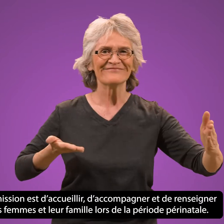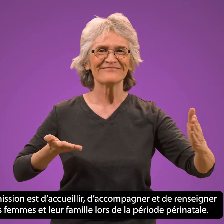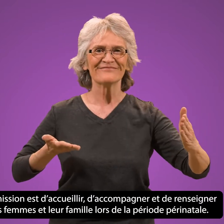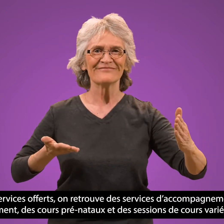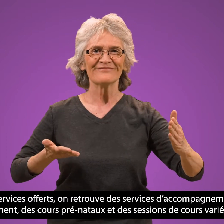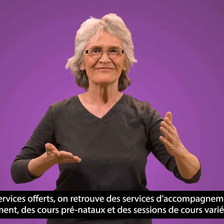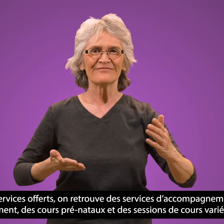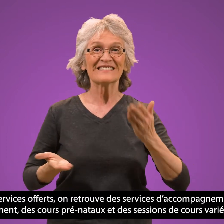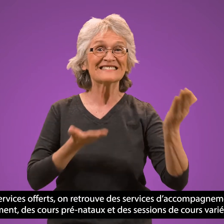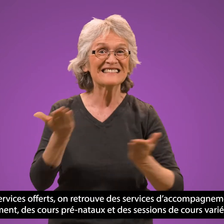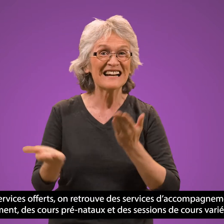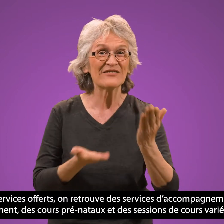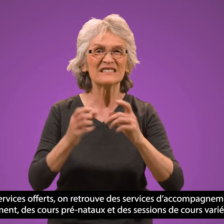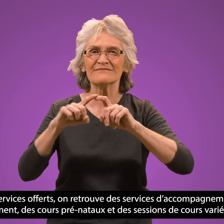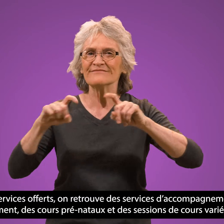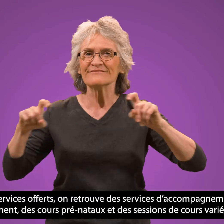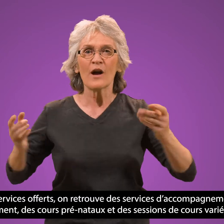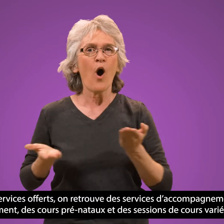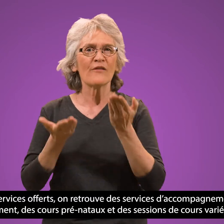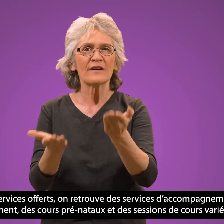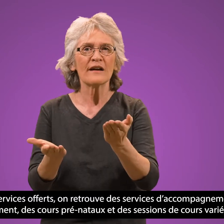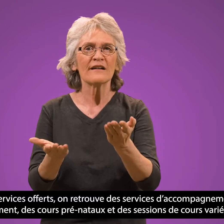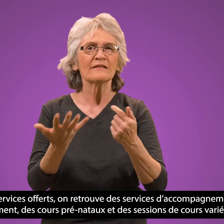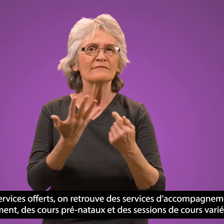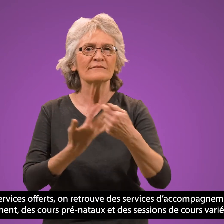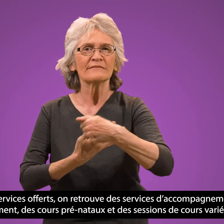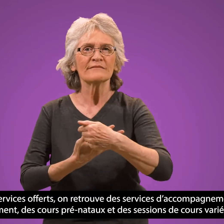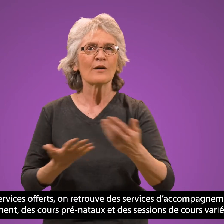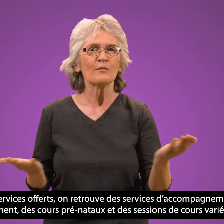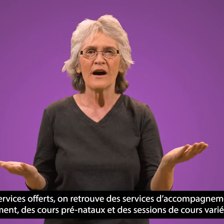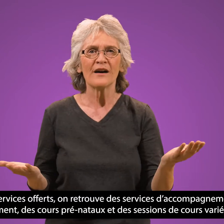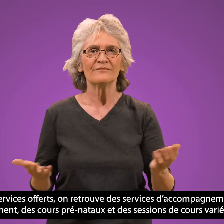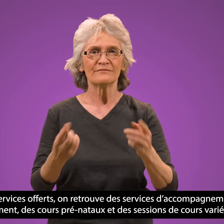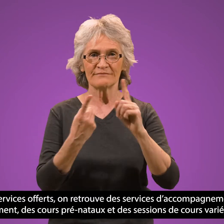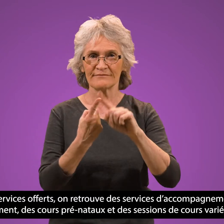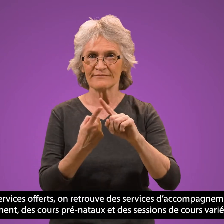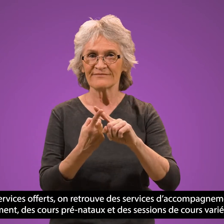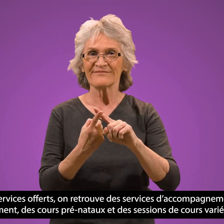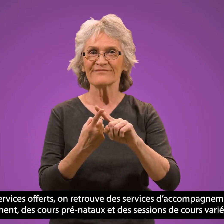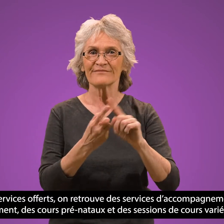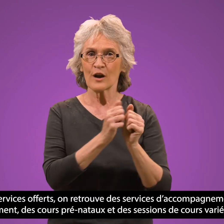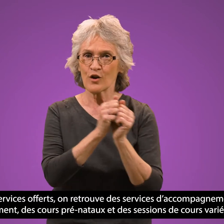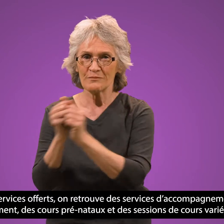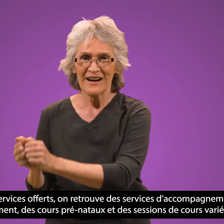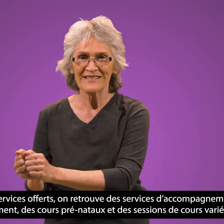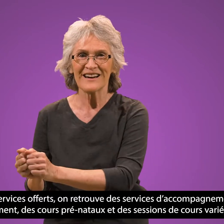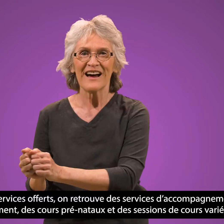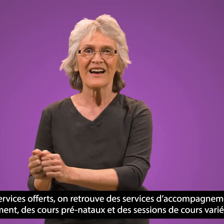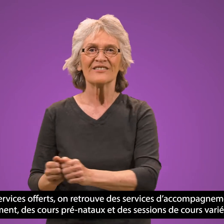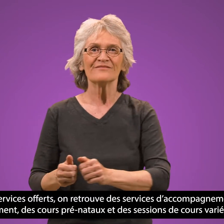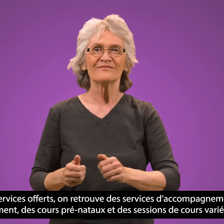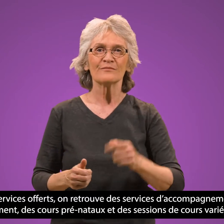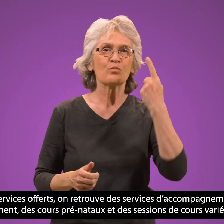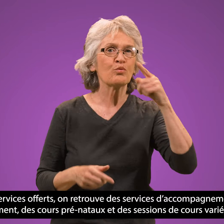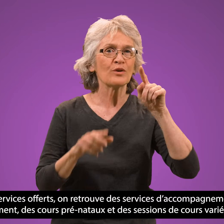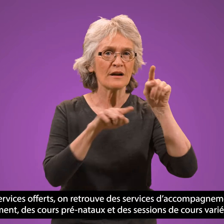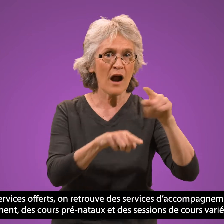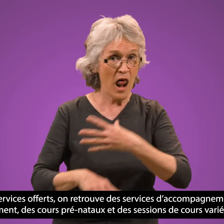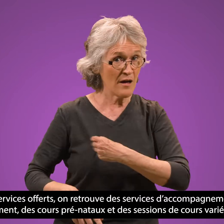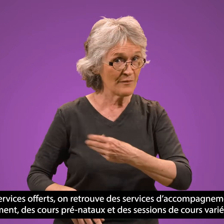Parmi les services offerts, on retrouve des services d'accompagnement à l'allaitement, des cours prénataux et des sessions de cours variées.